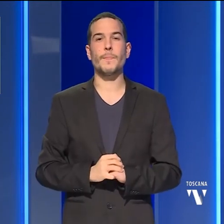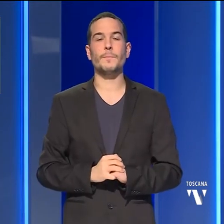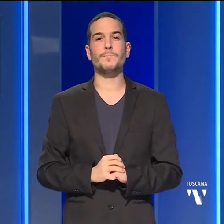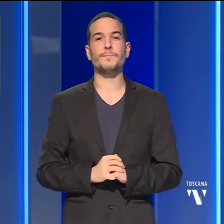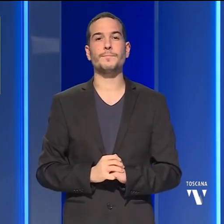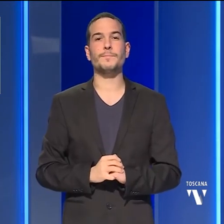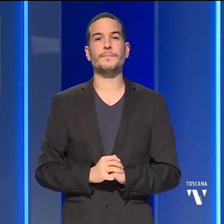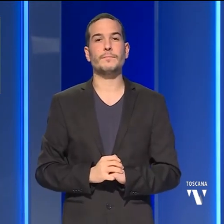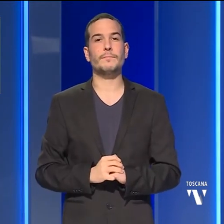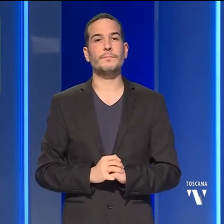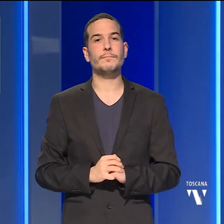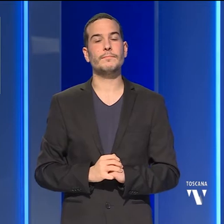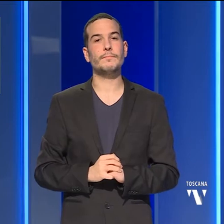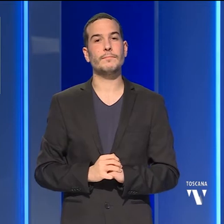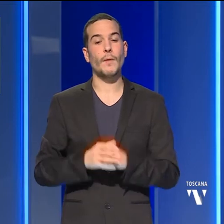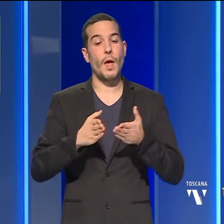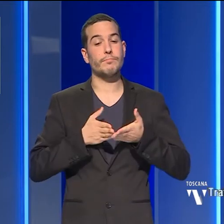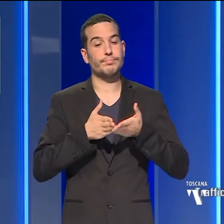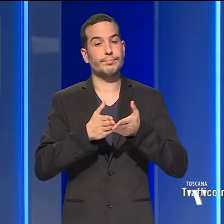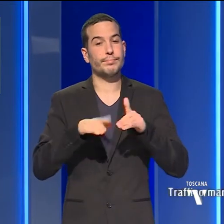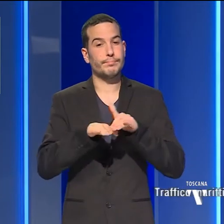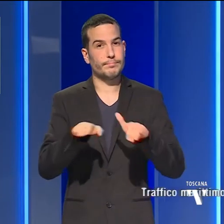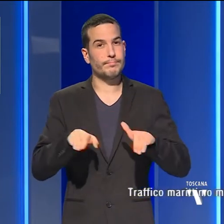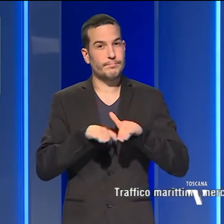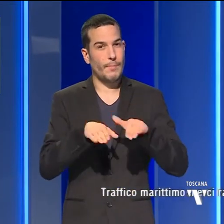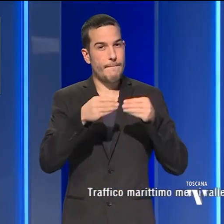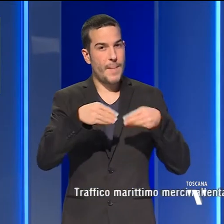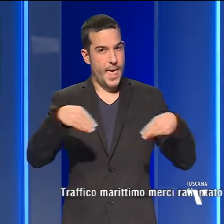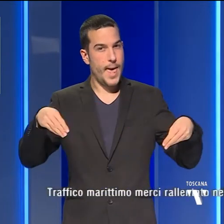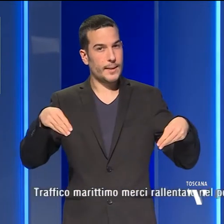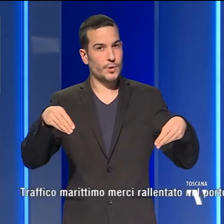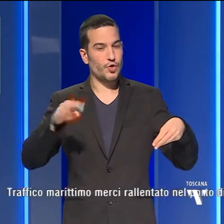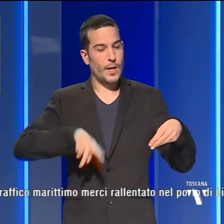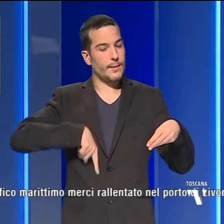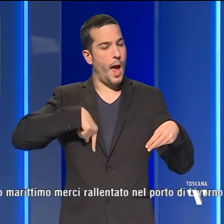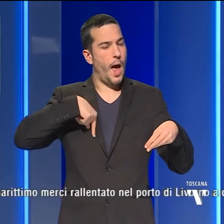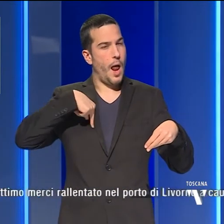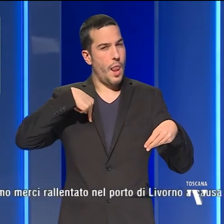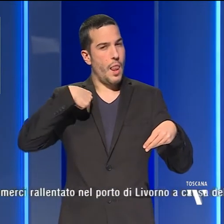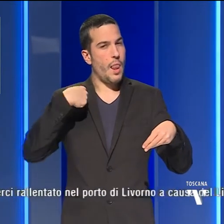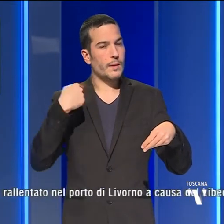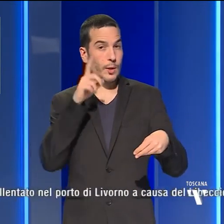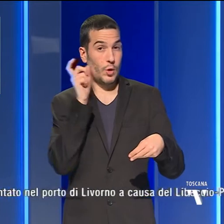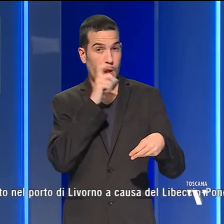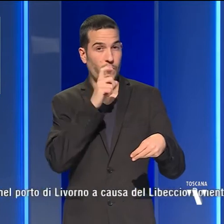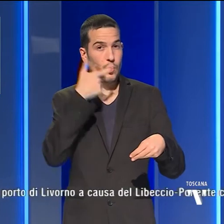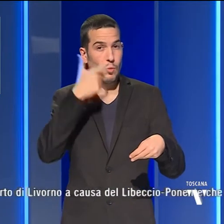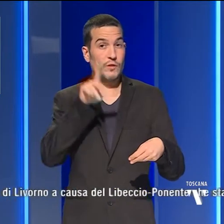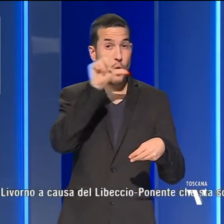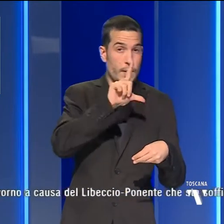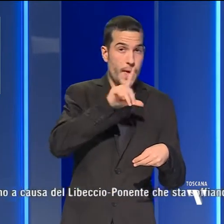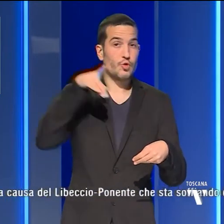Il traffico marittimo merci rallentato nel porto di Livorno a causa del libeccio